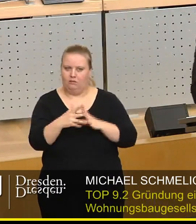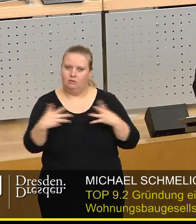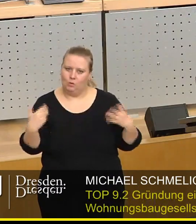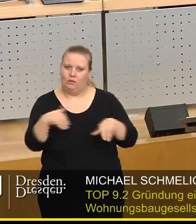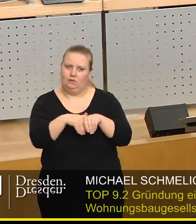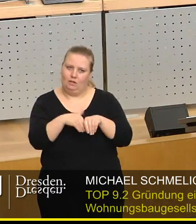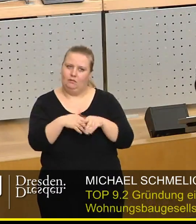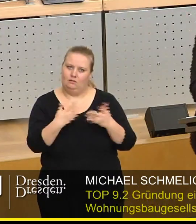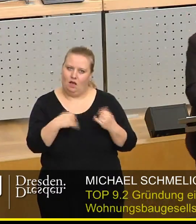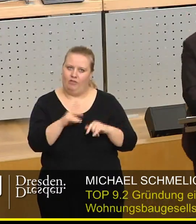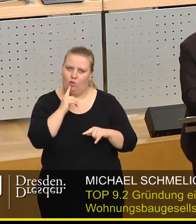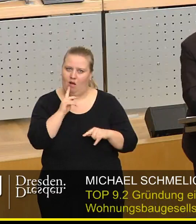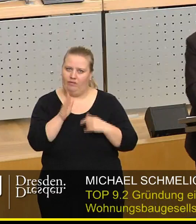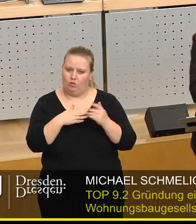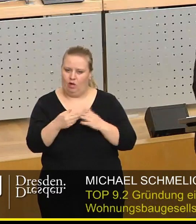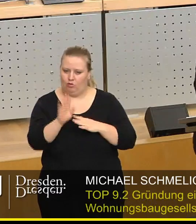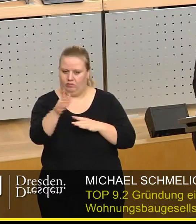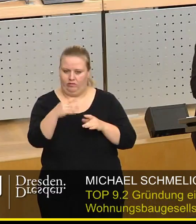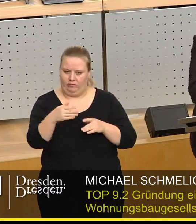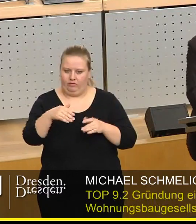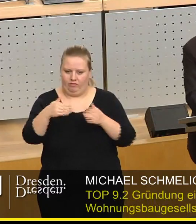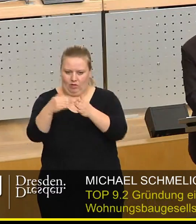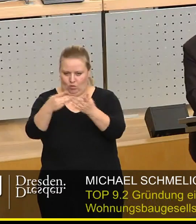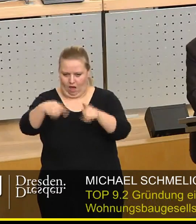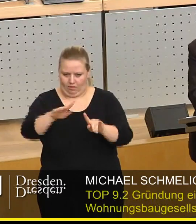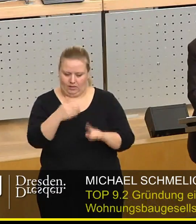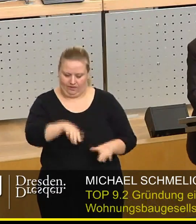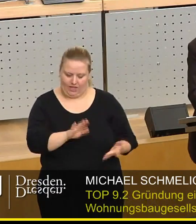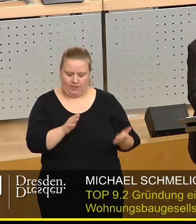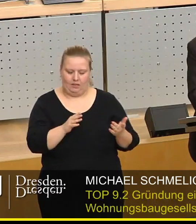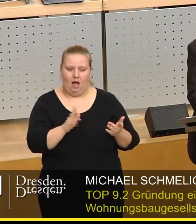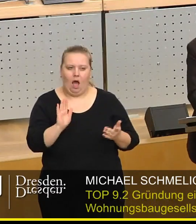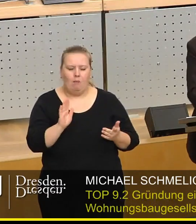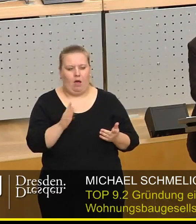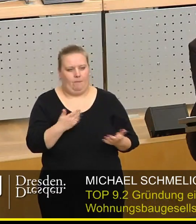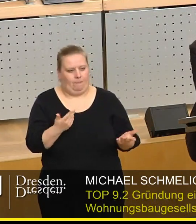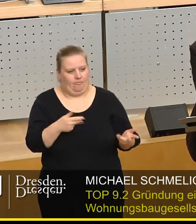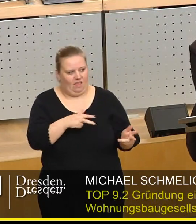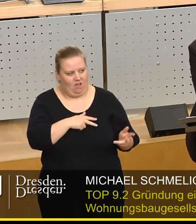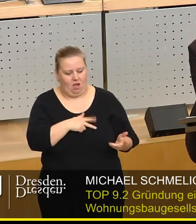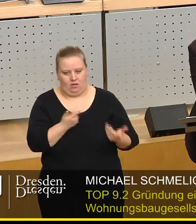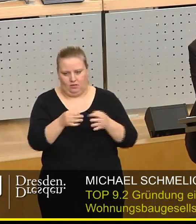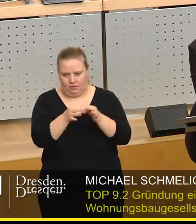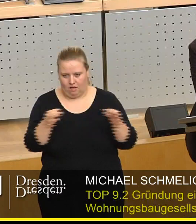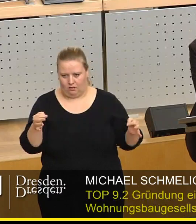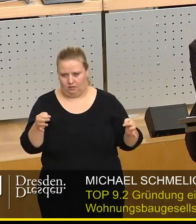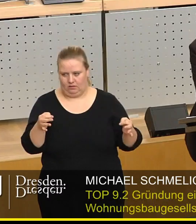Sachlichkeit geprägt ist, von dem sonst Beiträge aus Ihrer Fraktion, Gründen, was dieses Thema angeht, nicht geprägt ist. Aber der Satz,